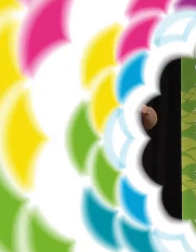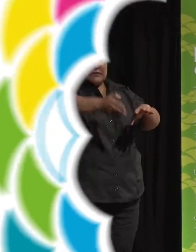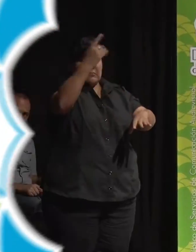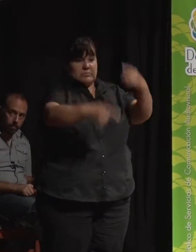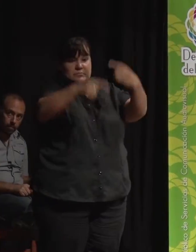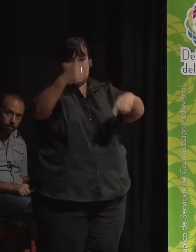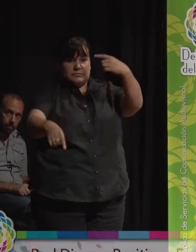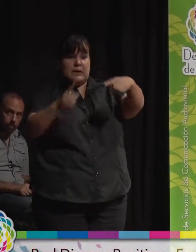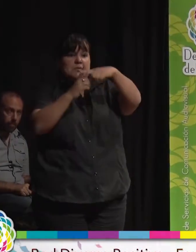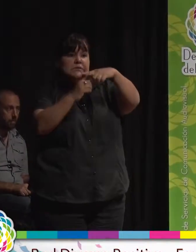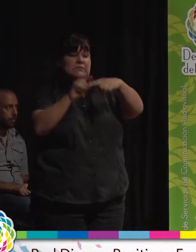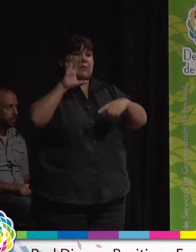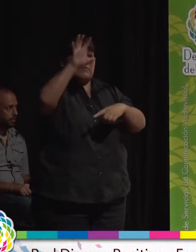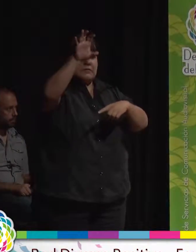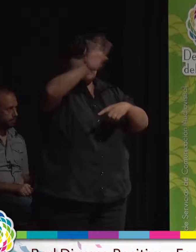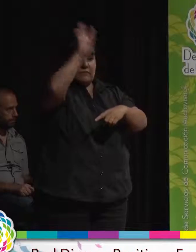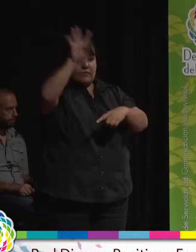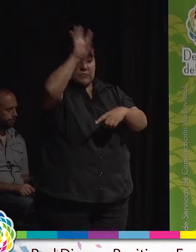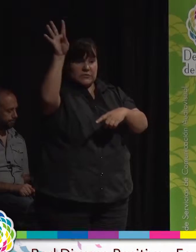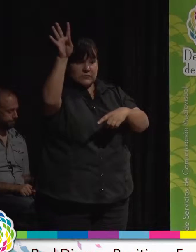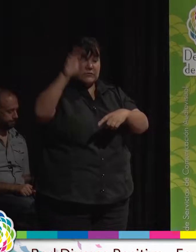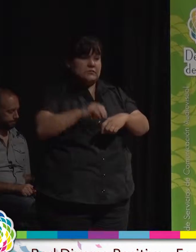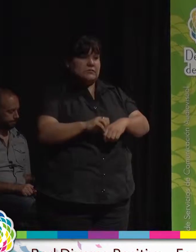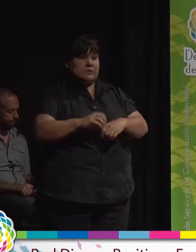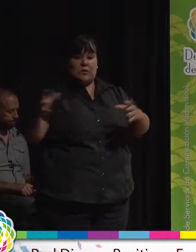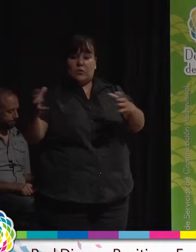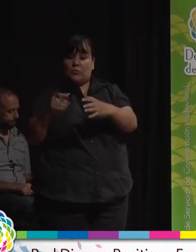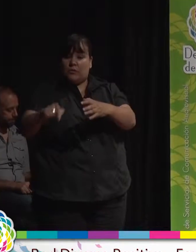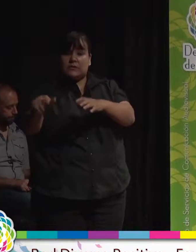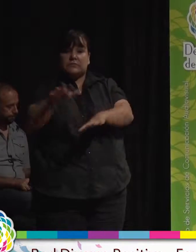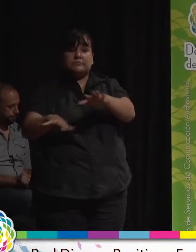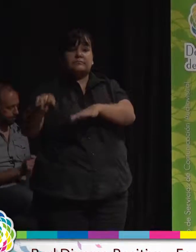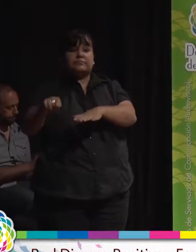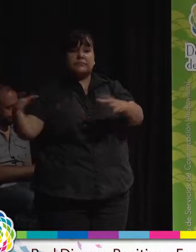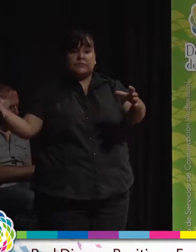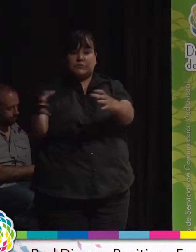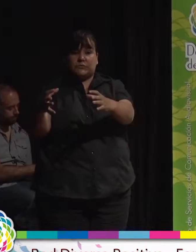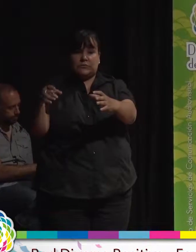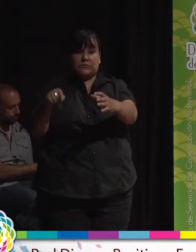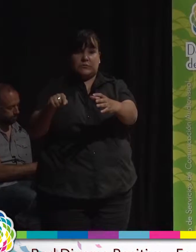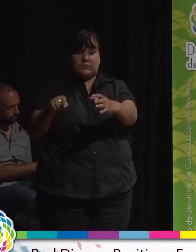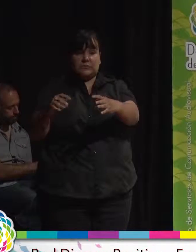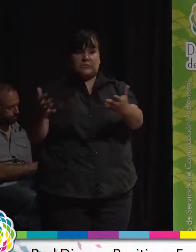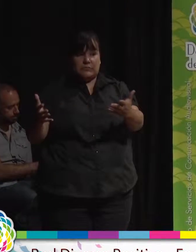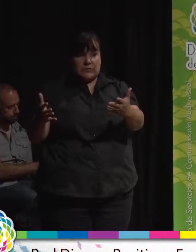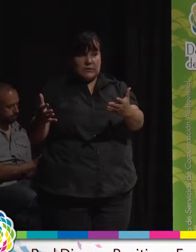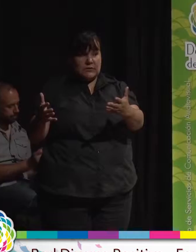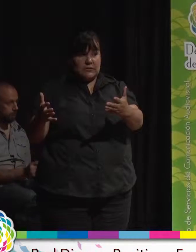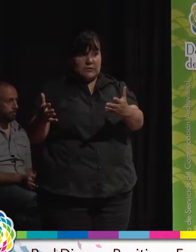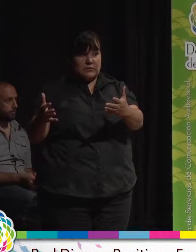De la provincia de Formosa, Prepararse, Grupo, Club de Abuelos, Pablo